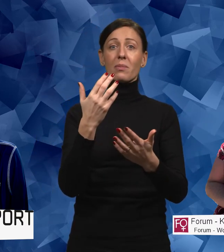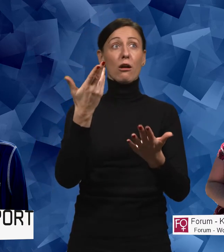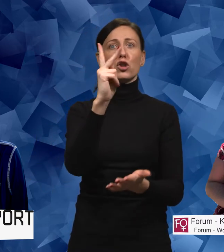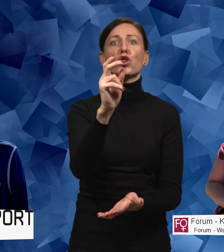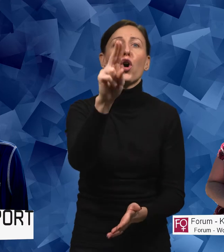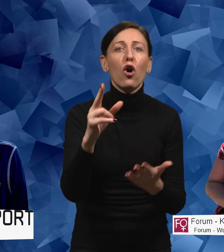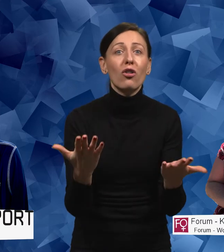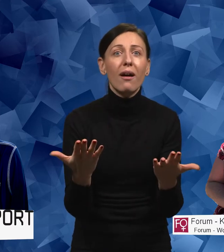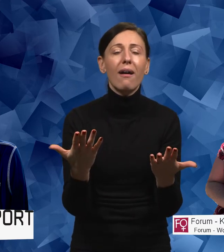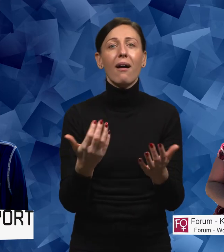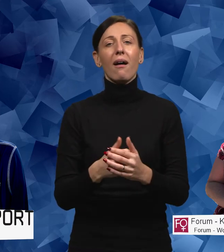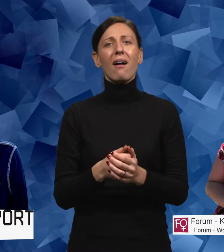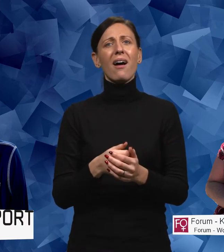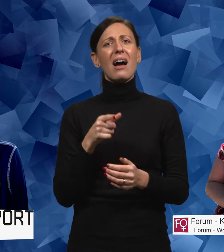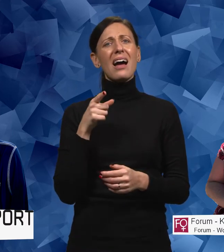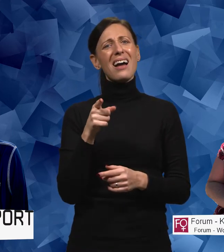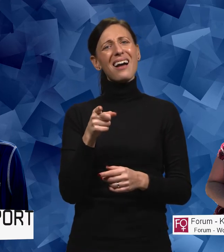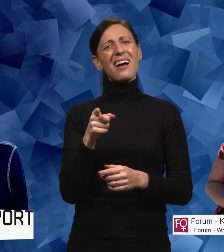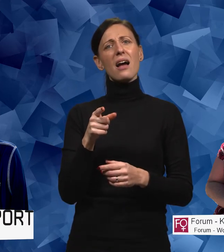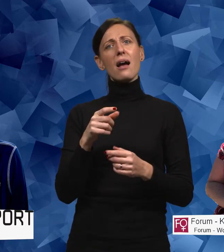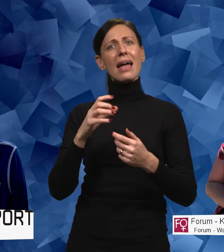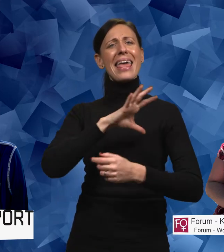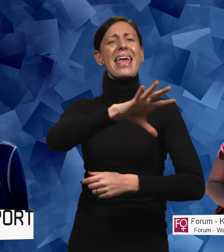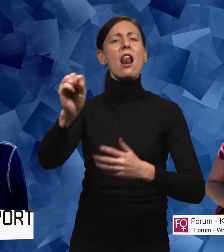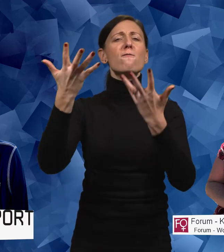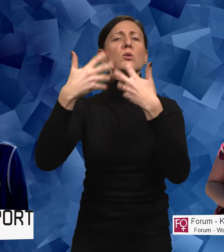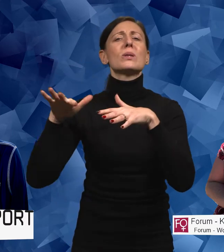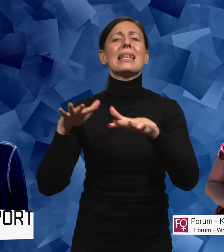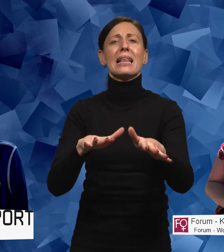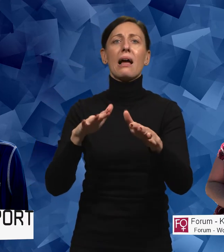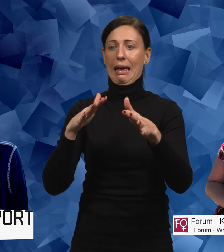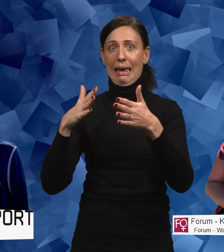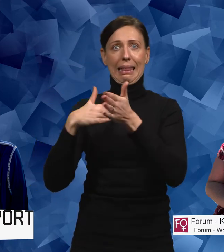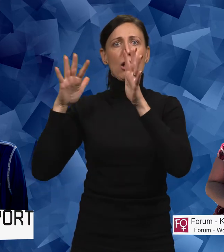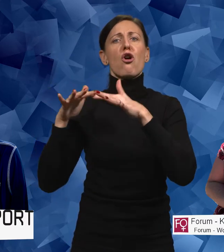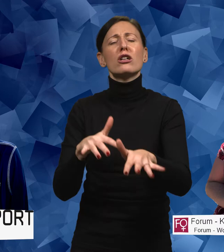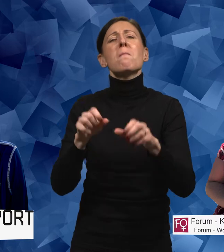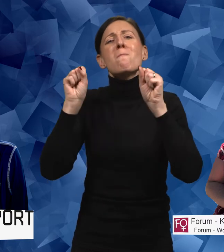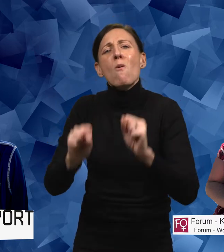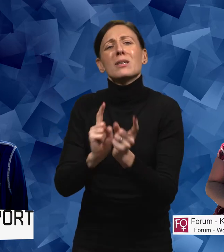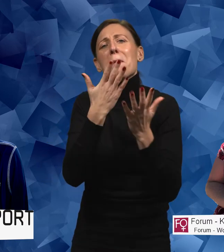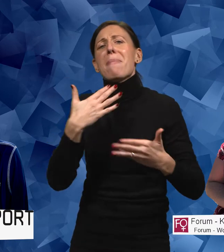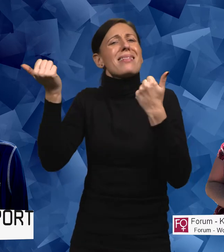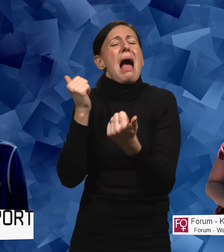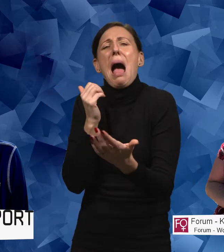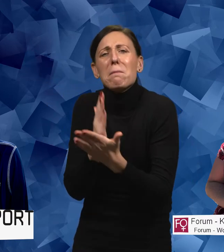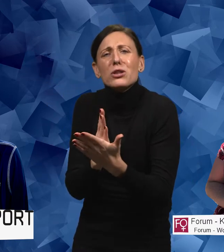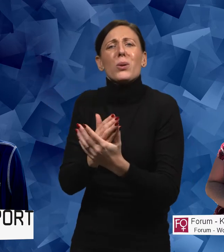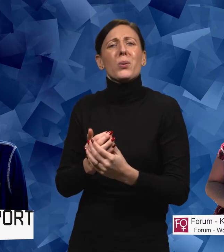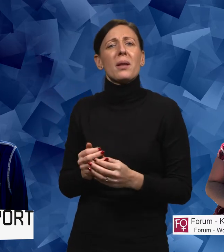det skulle hela funktionshinderrörelsen behöva bli bättre på. Absolut. Men det är ju